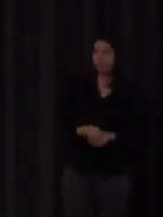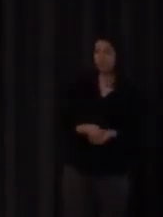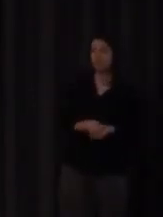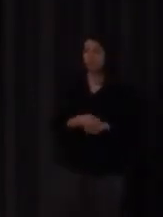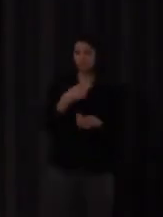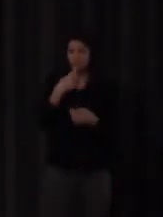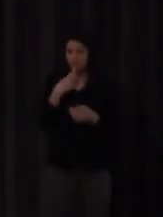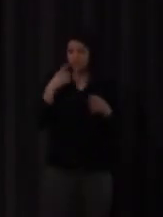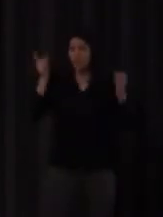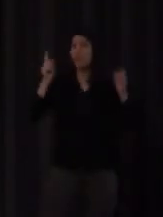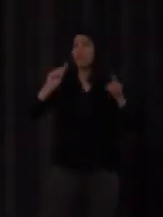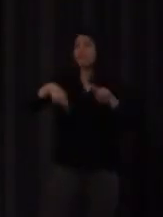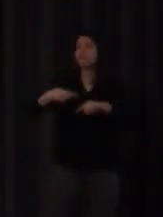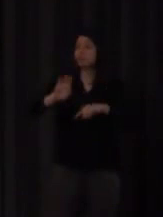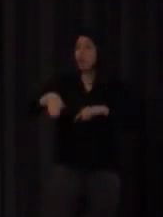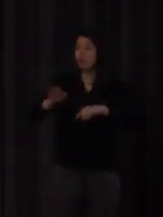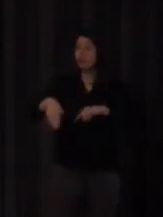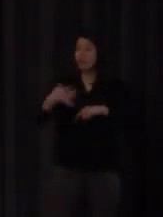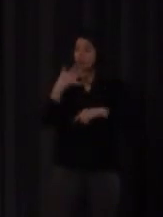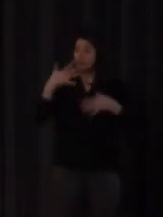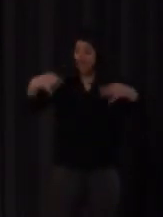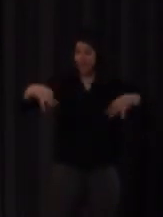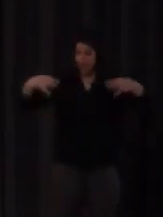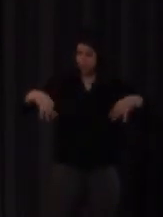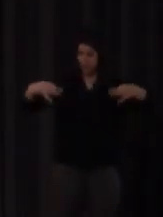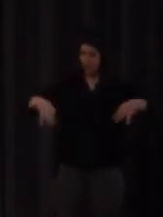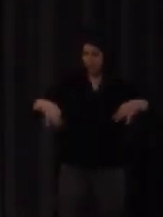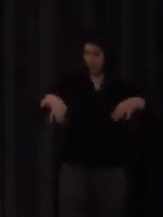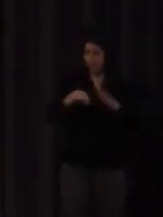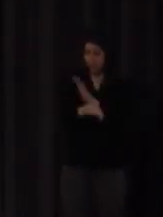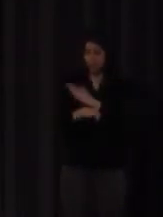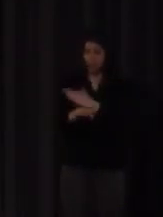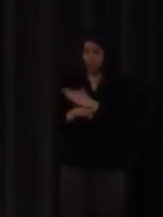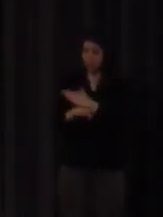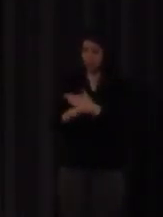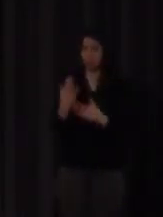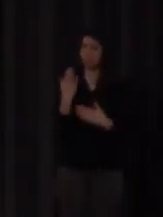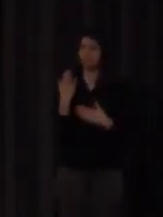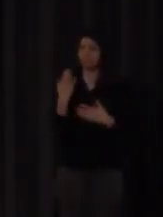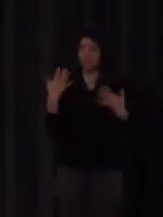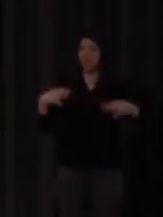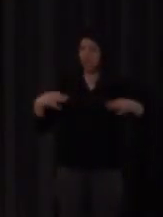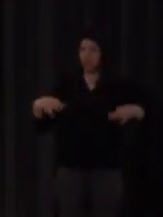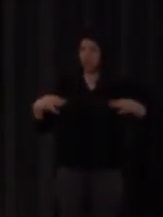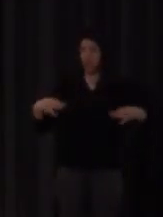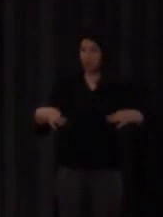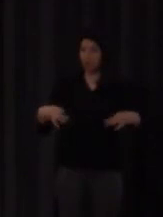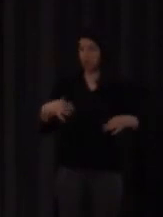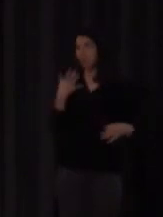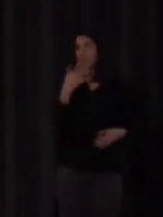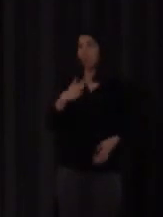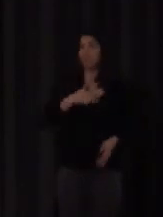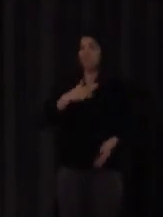naturales cuando la mano está naturalmente orientada hacia el cuerpo también es más fácil de reconocer si yo realizo el signo